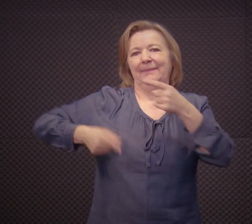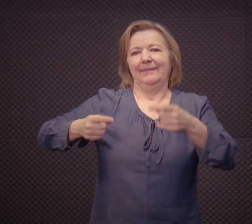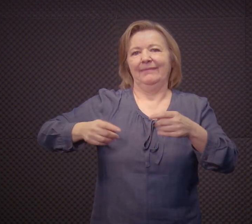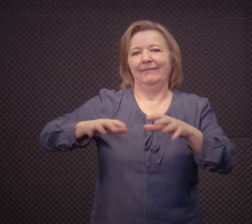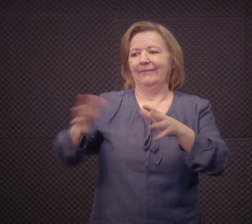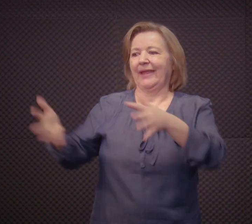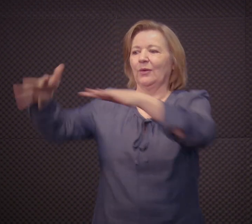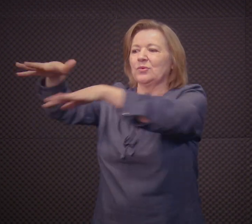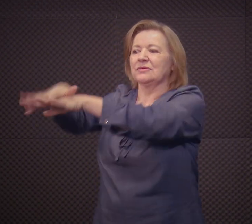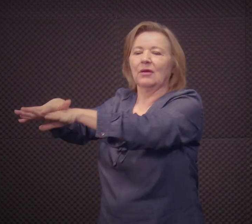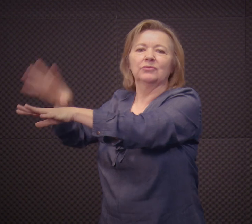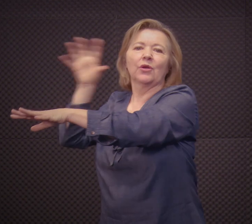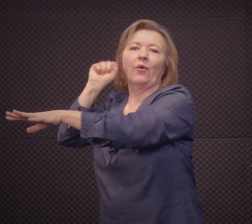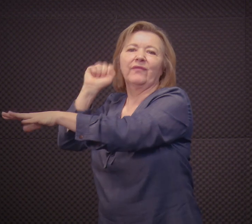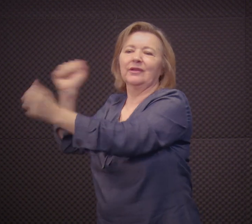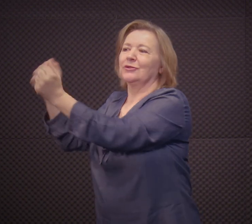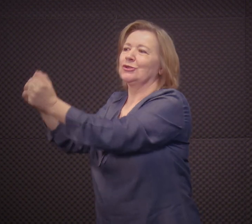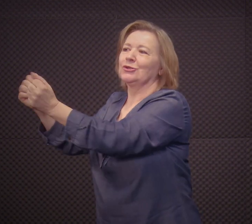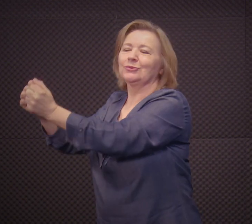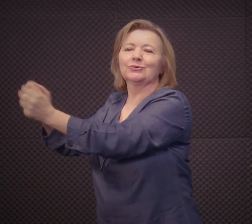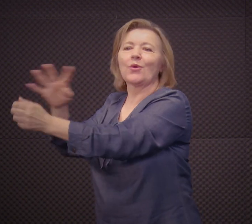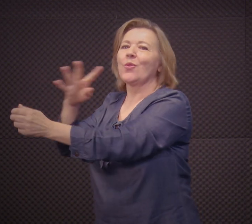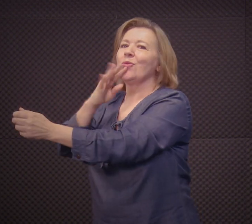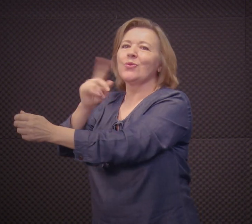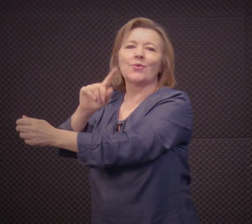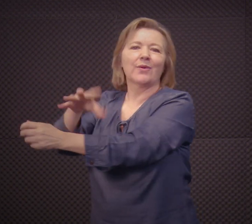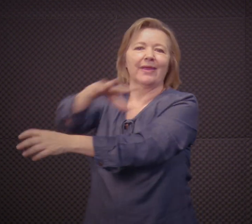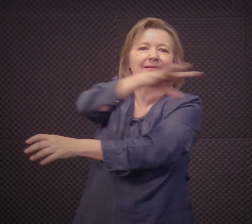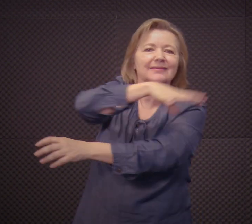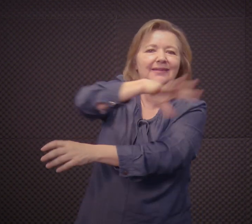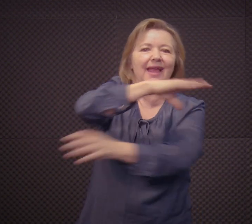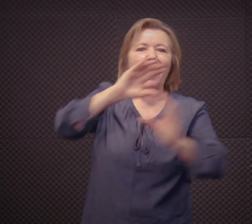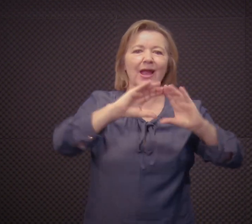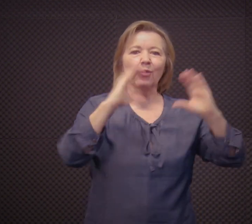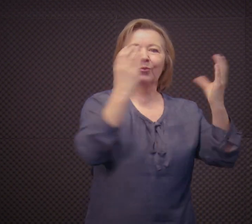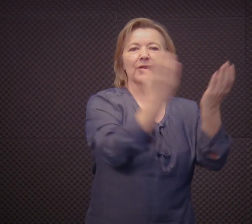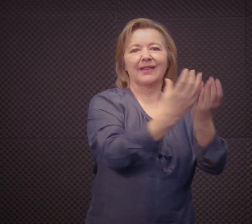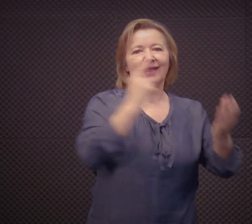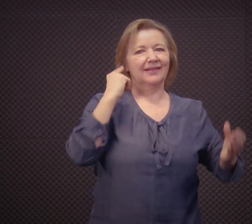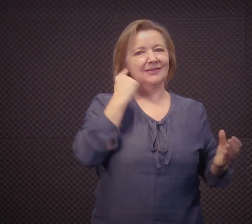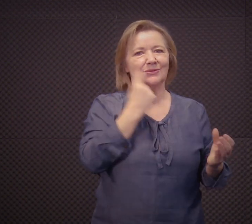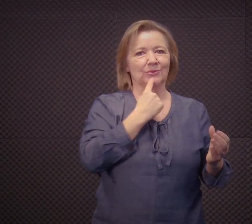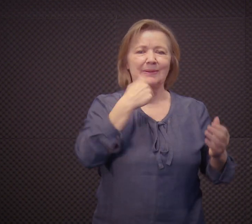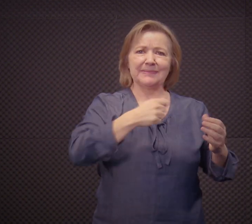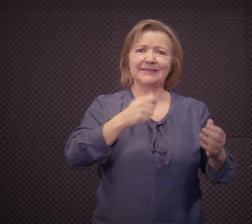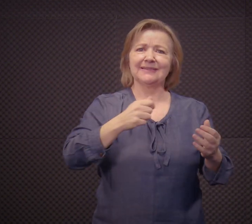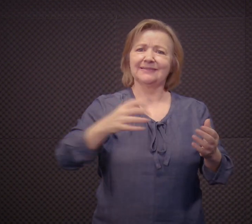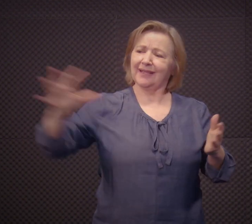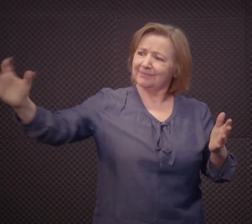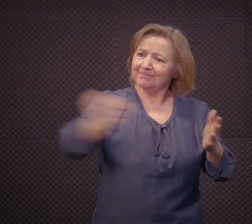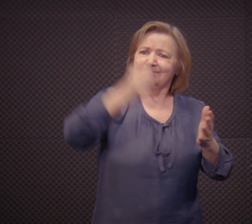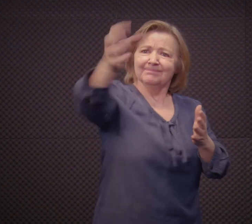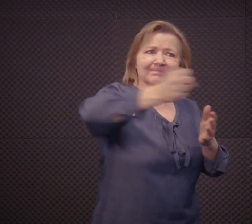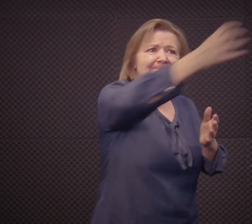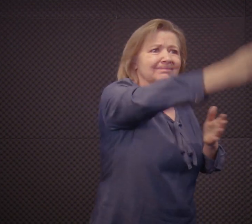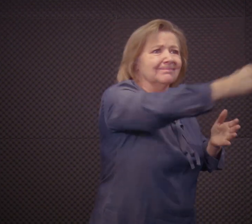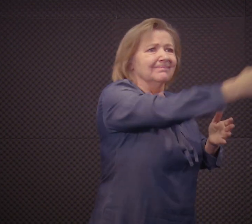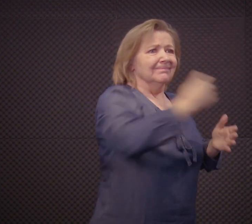de falta de comunicação, estar junto com o ouvinte na inclusão, não tem contato com a comunidade